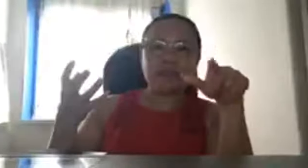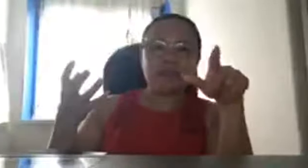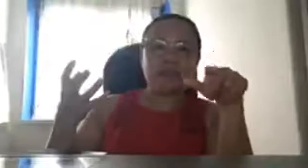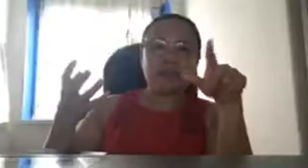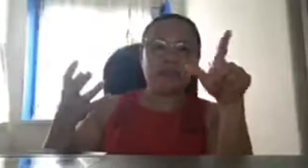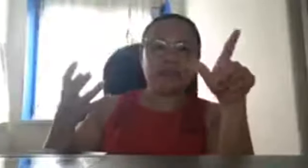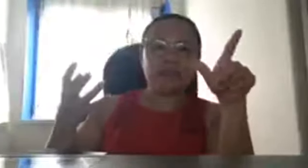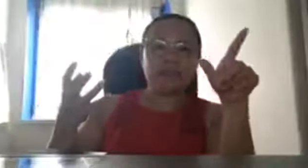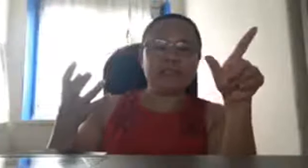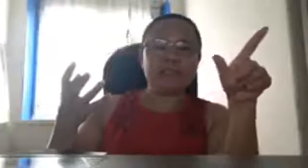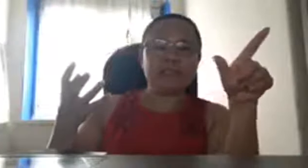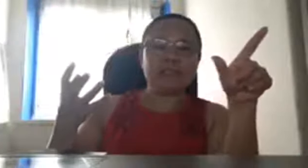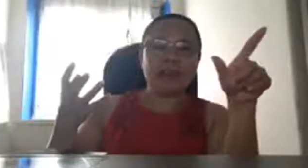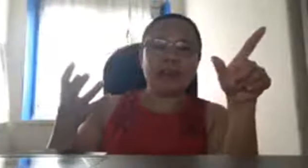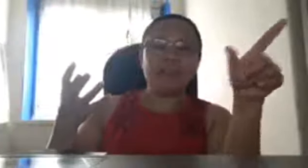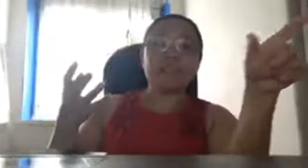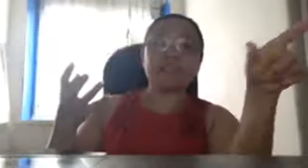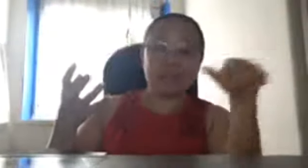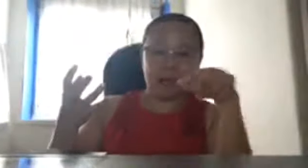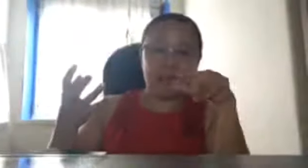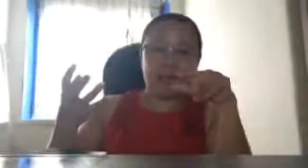nagmamanage dyan sa ating Saba